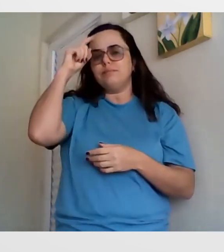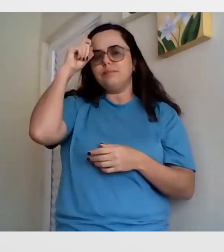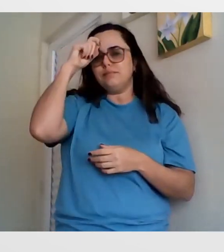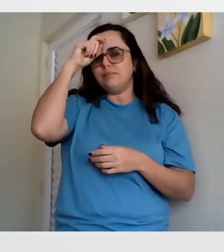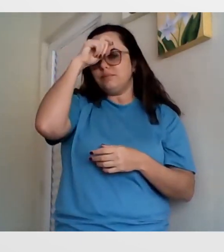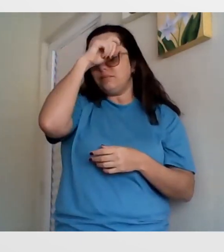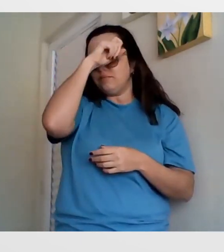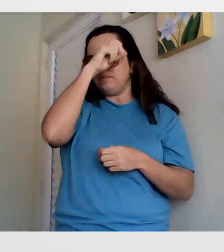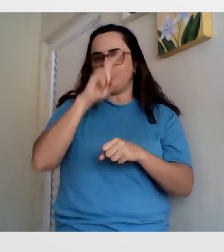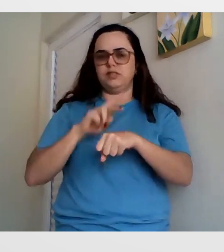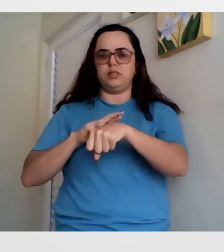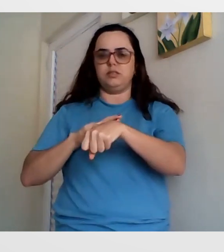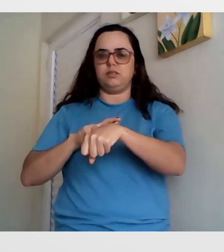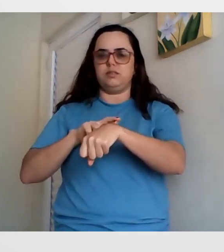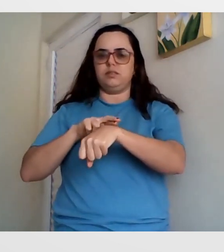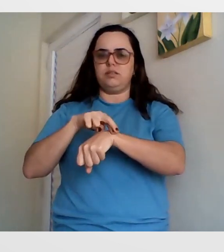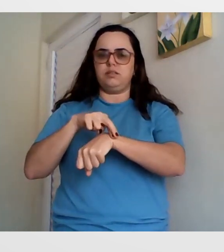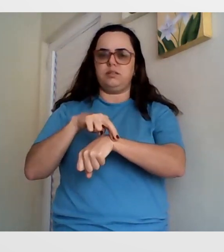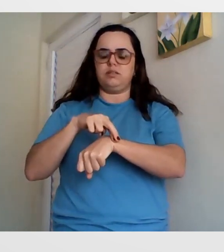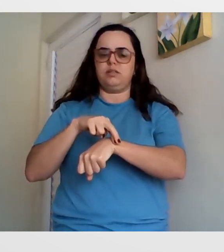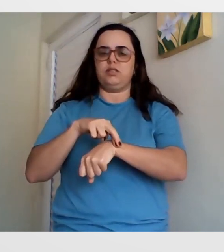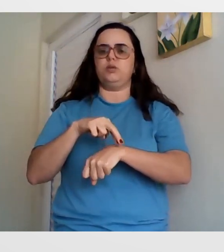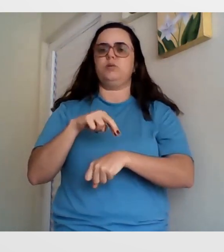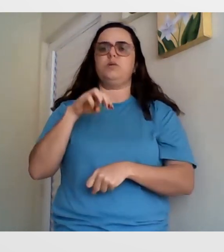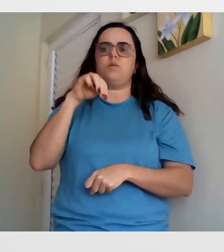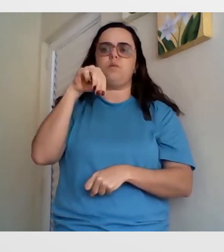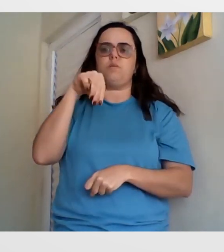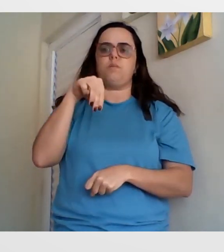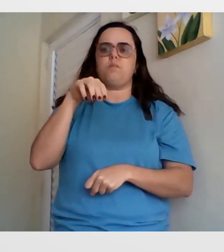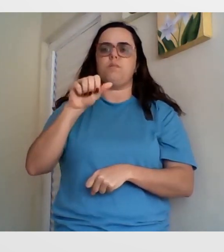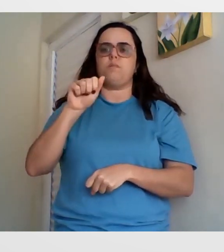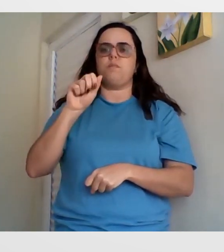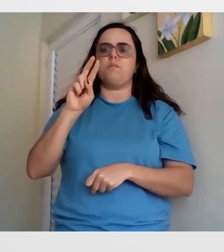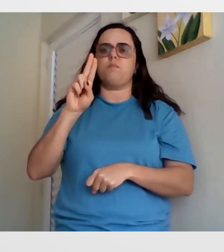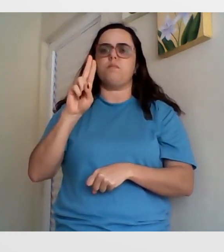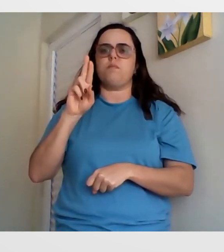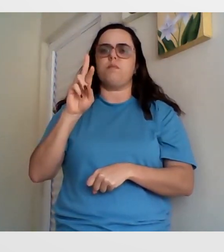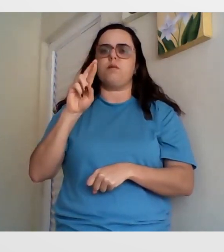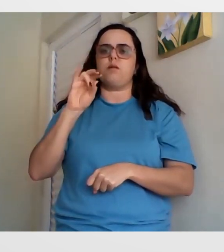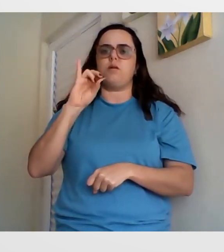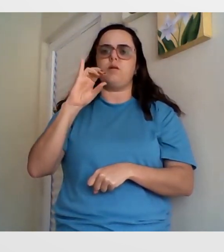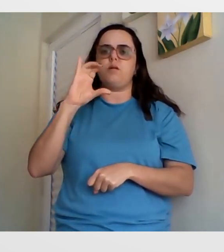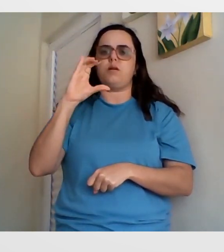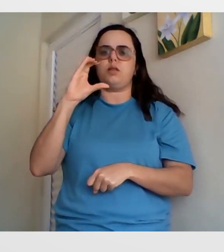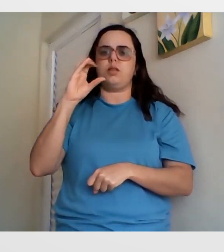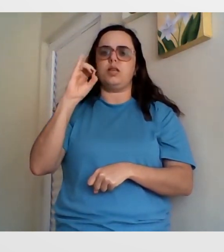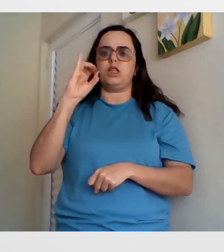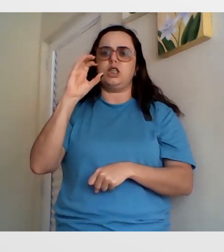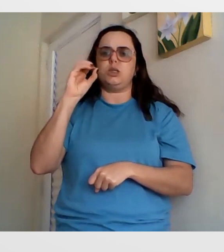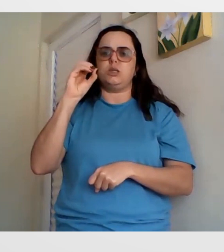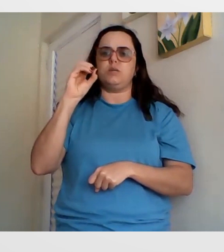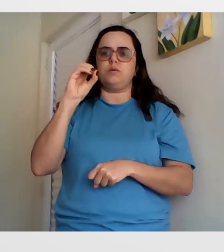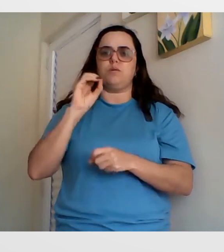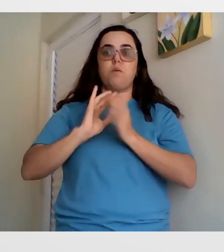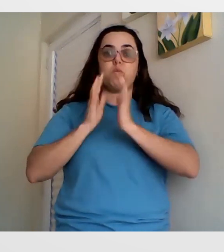eu comecei a ver a sinalização dos professores surdos, tanto da professora Raquel quanto do professor Maurício.